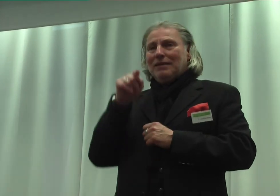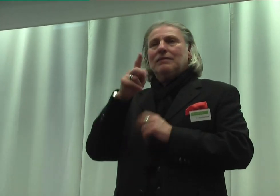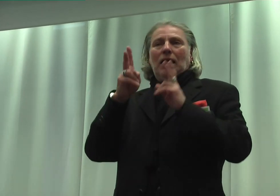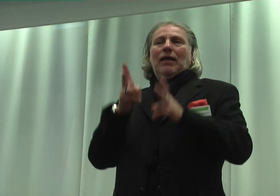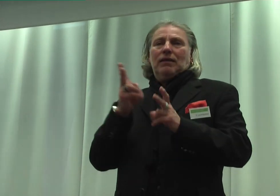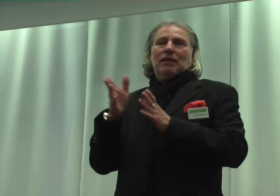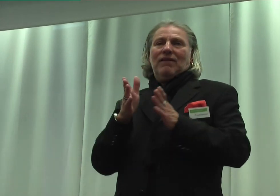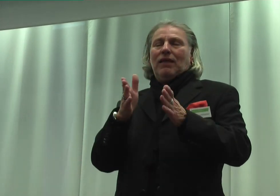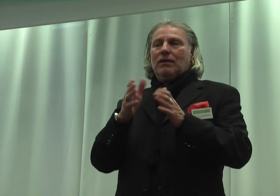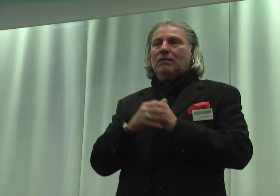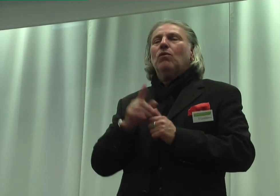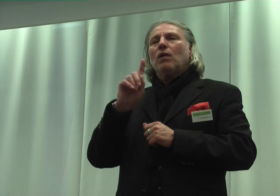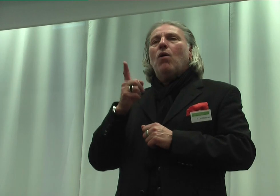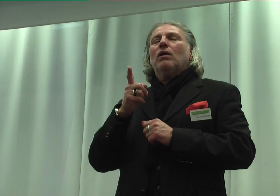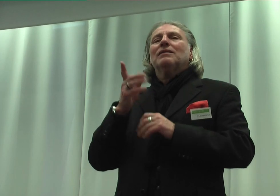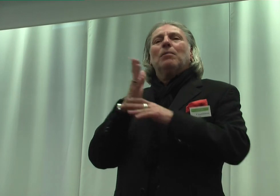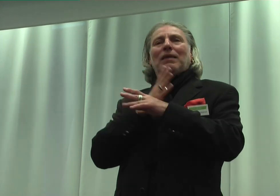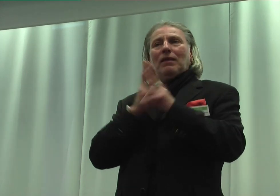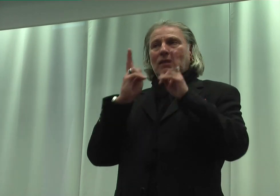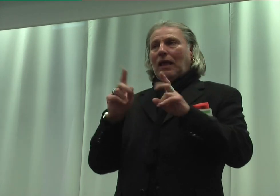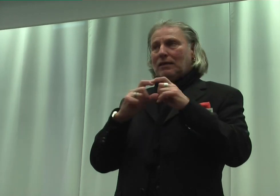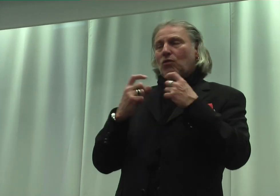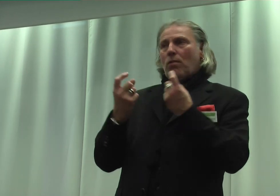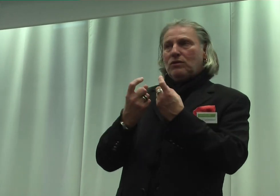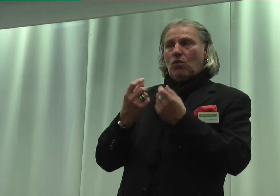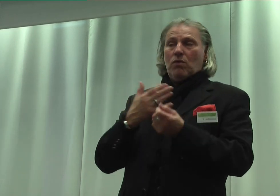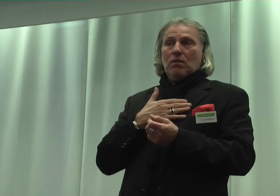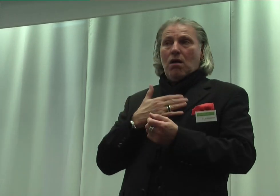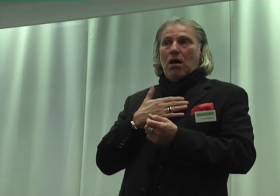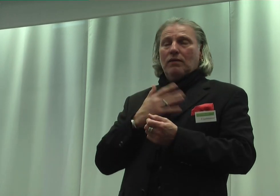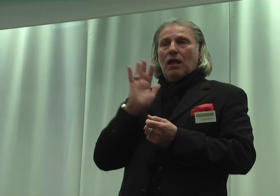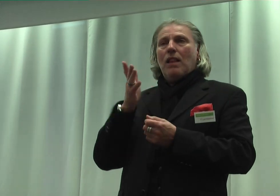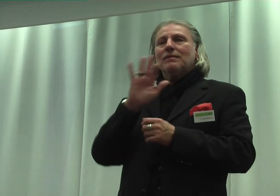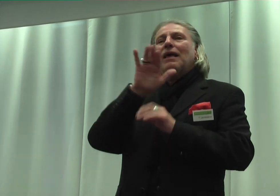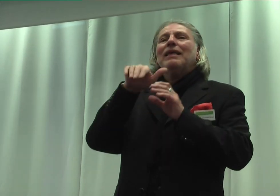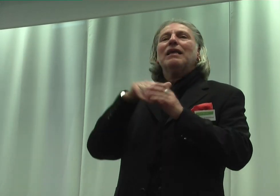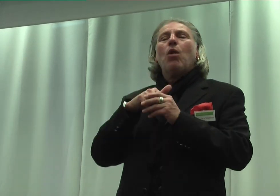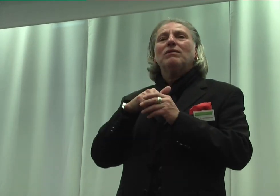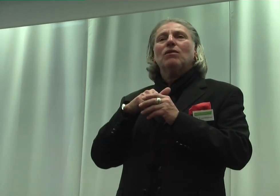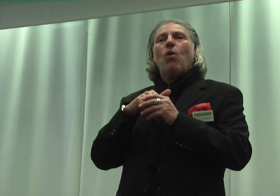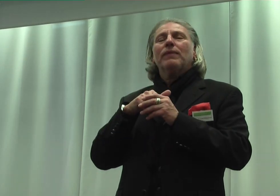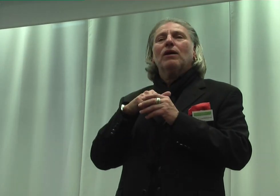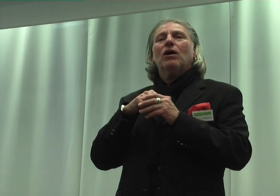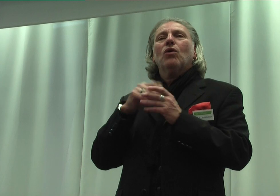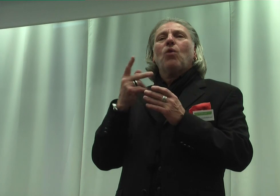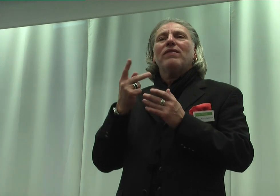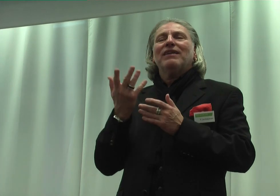Weg. Und auch die Behinderungskommission hat als Inklusionskommission einen ordinär